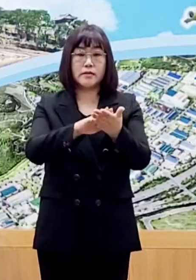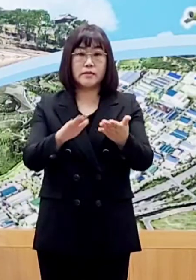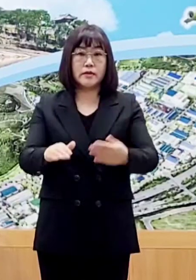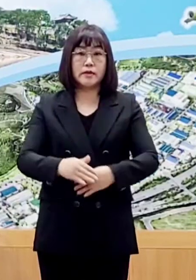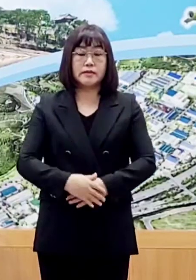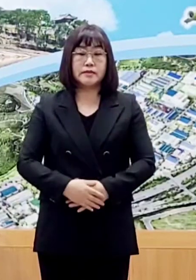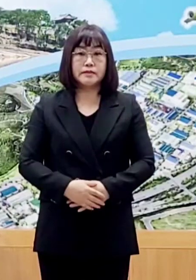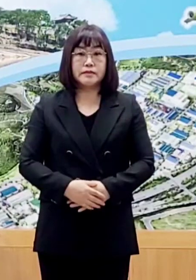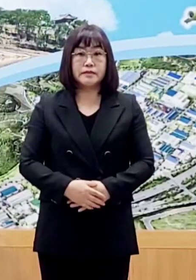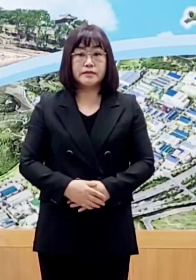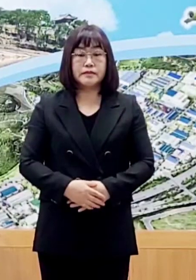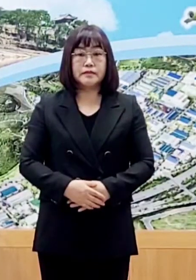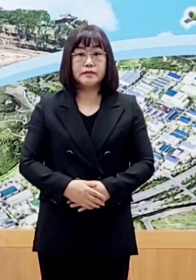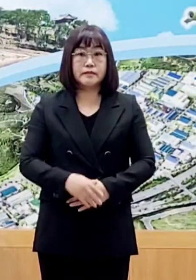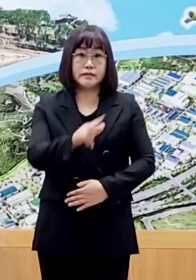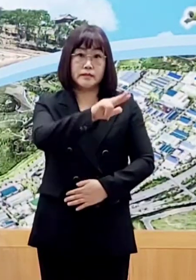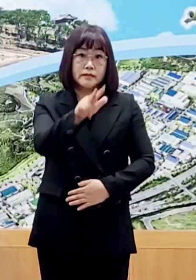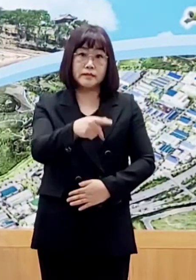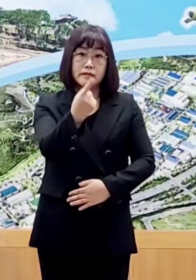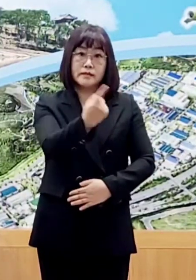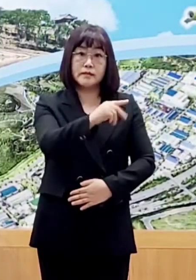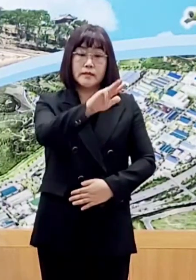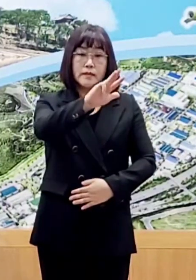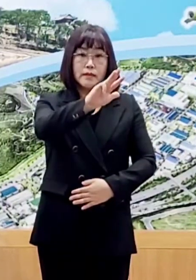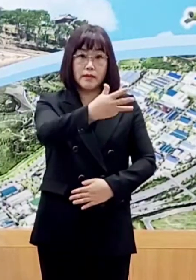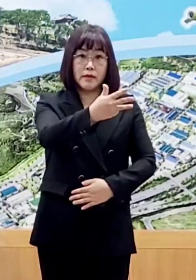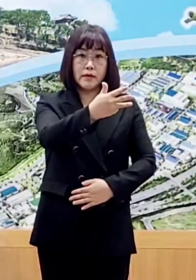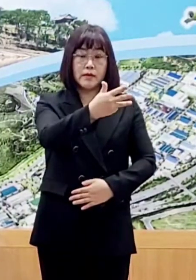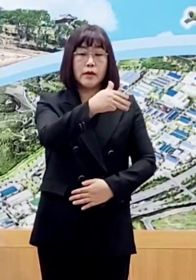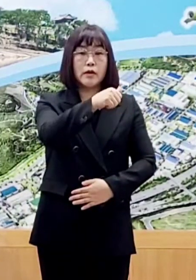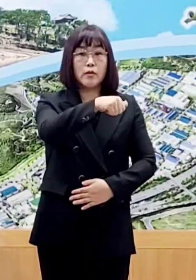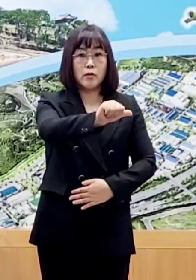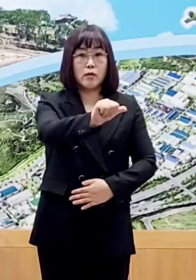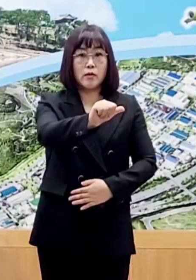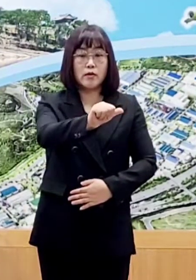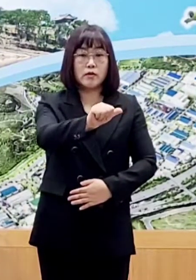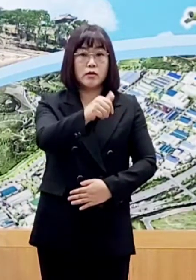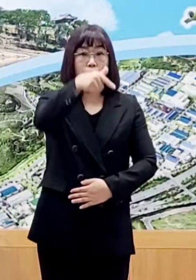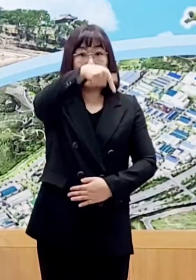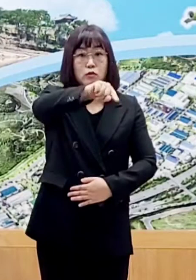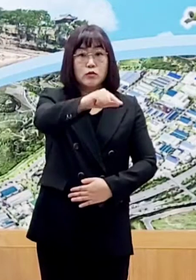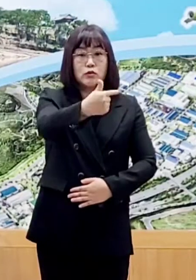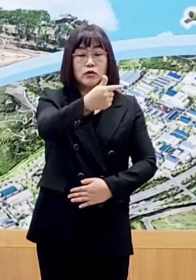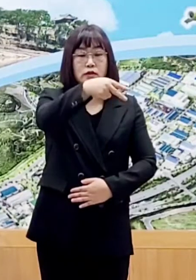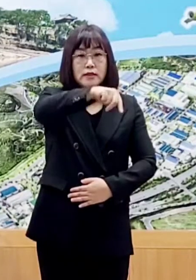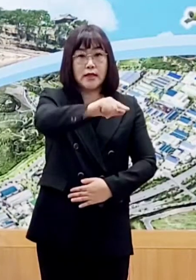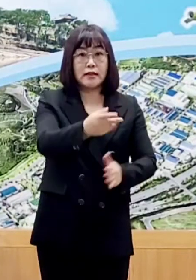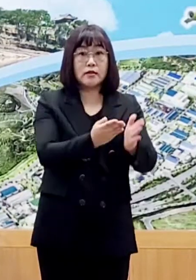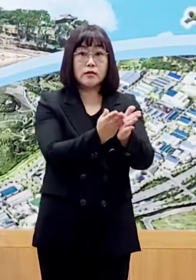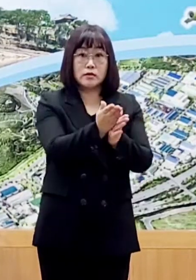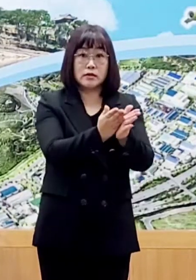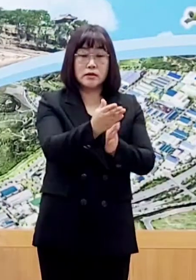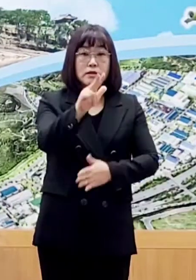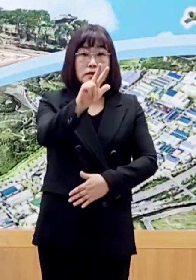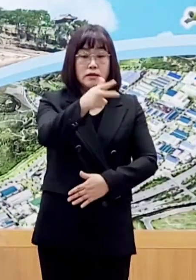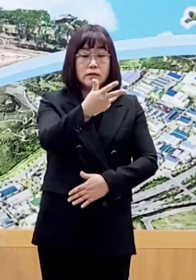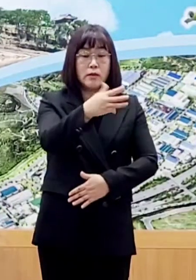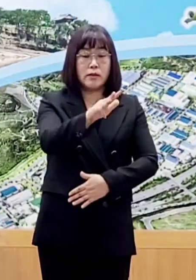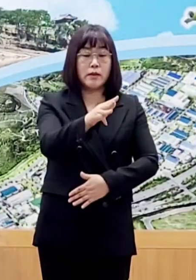진행 과정입니다. 진주 1805번 확진자는 군산 768번의 접촉자이고